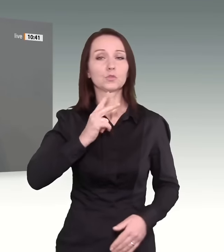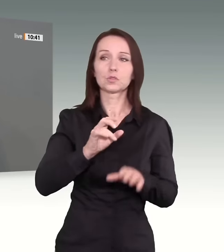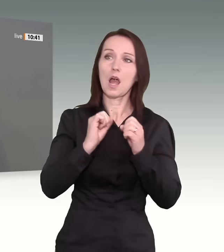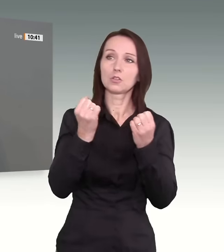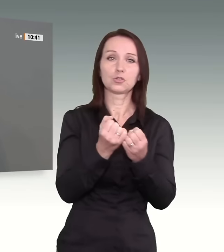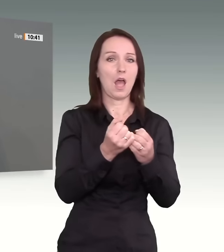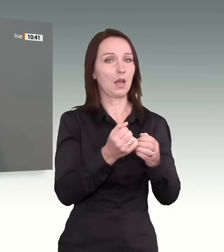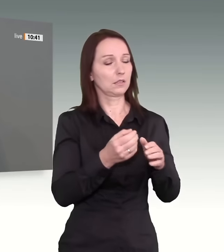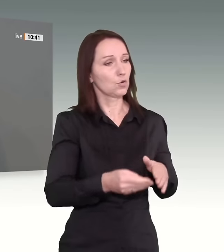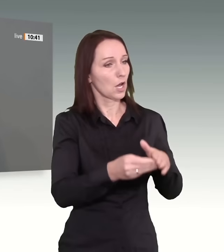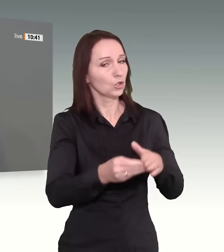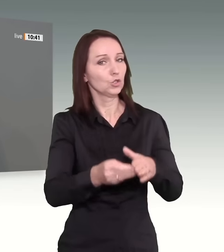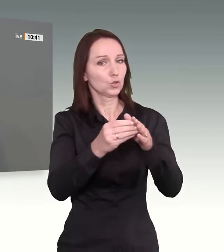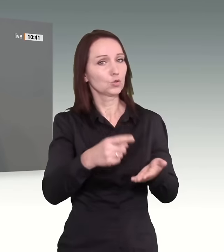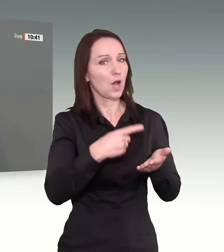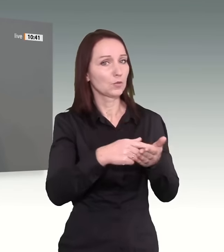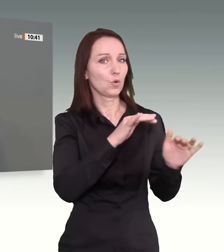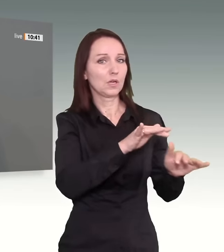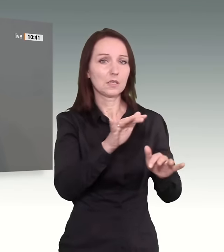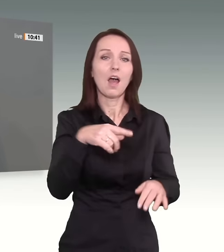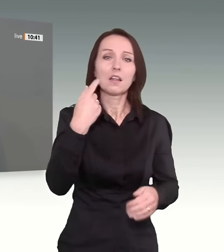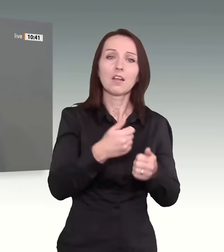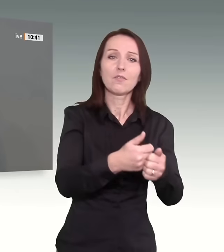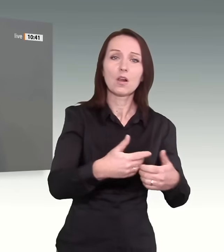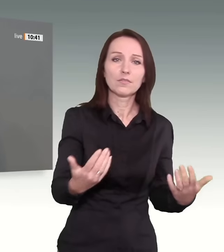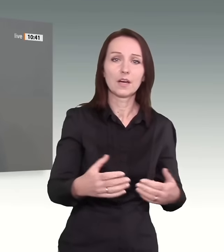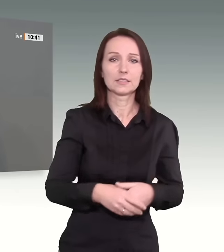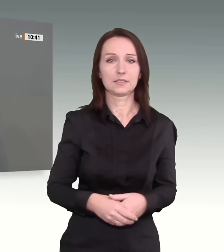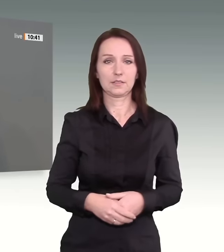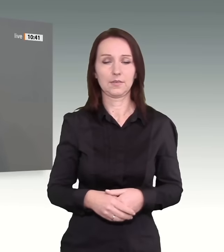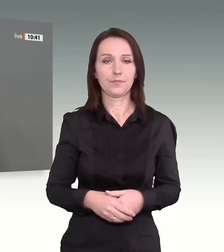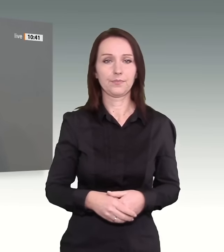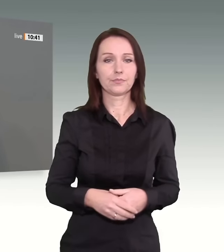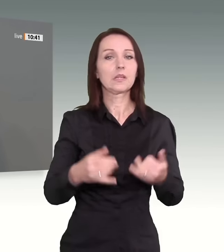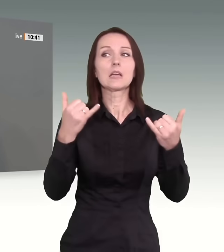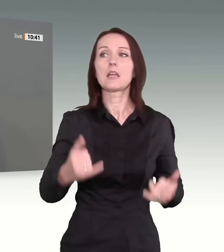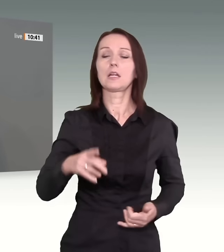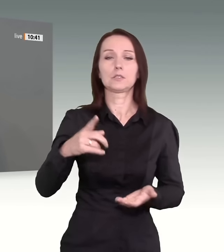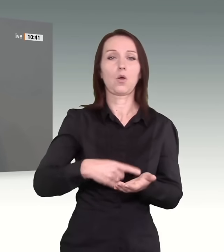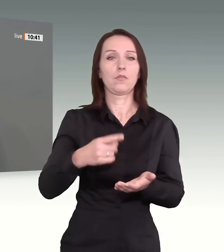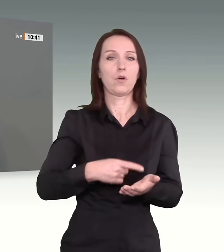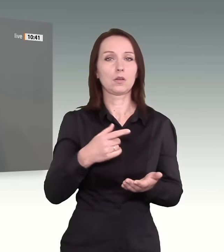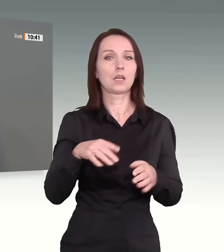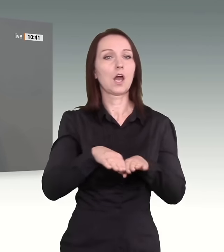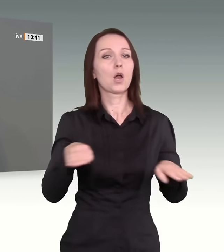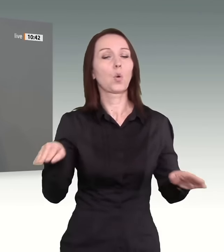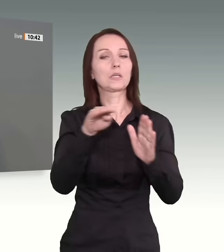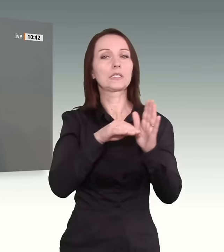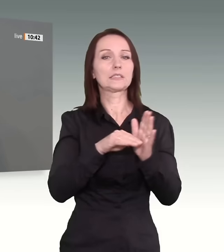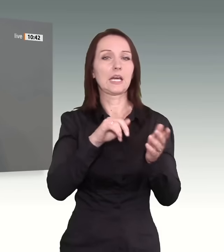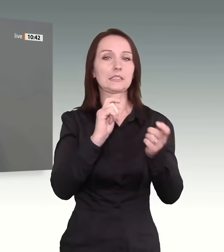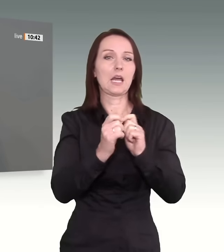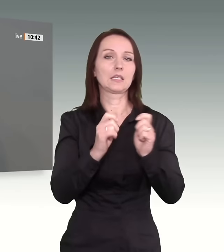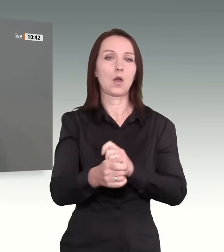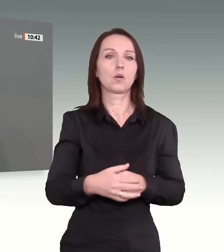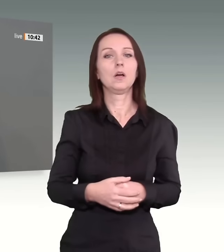Unterstützung durch unseren Sozialstaat haben. Jetzt werden Grundgesetzänderungen gefordert. Okay, man kann auch irgendwie